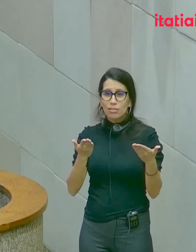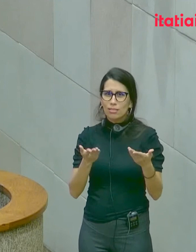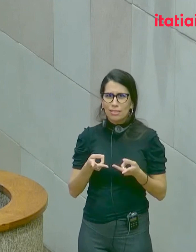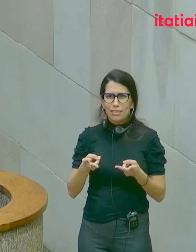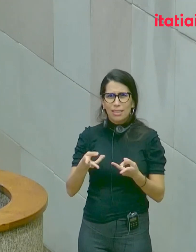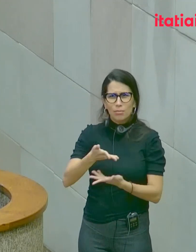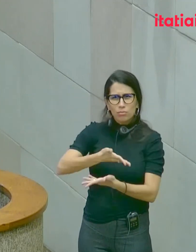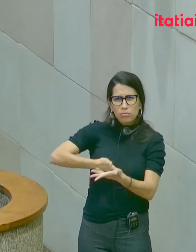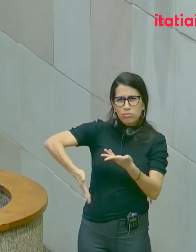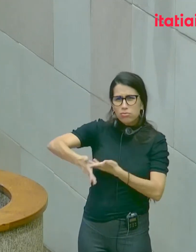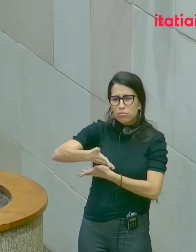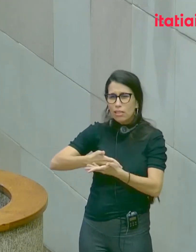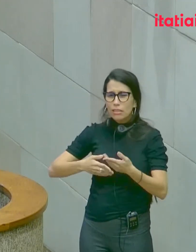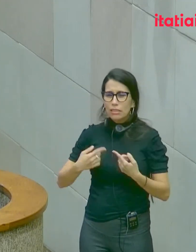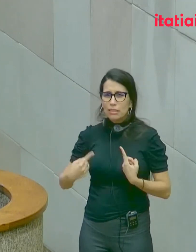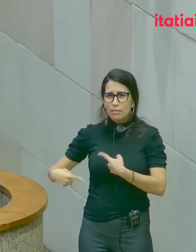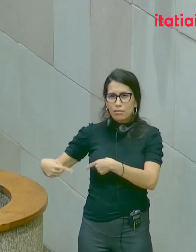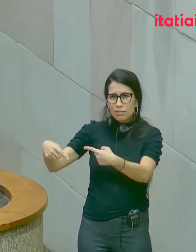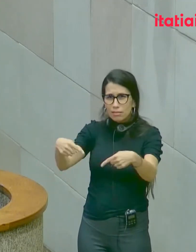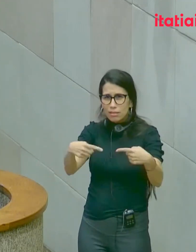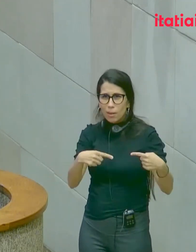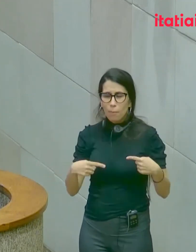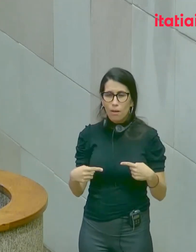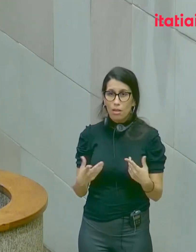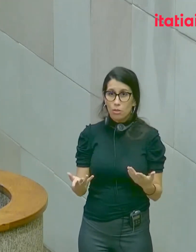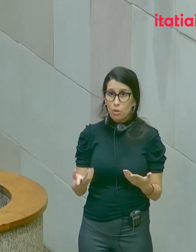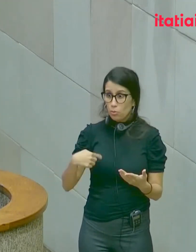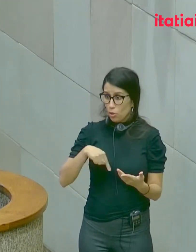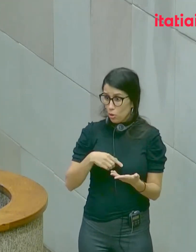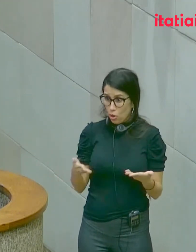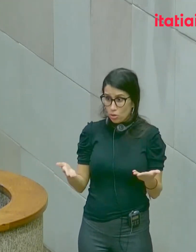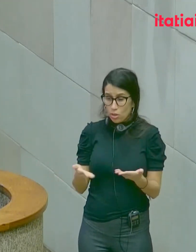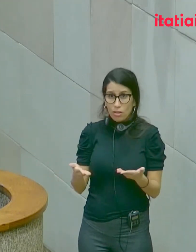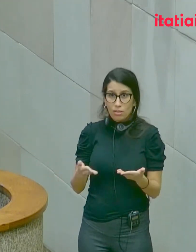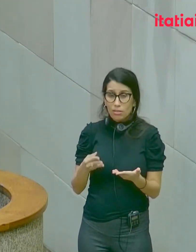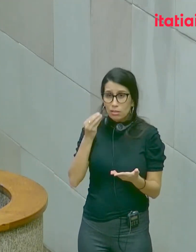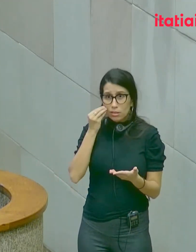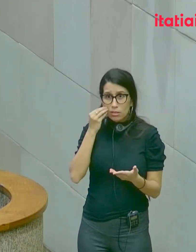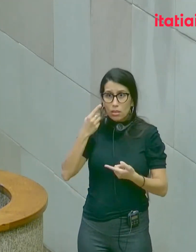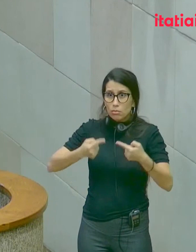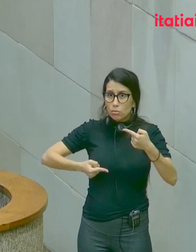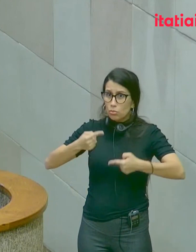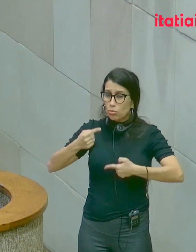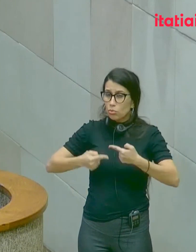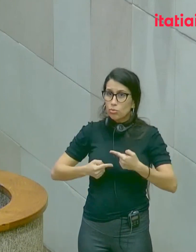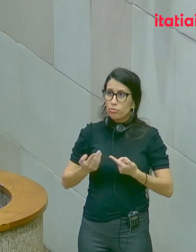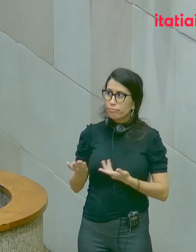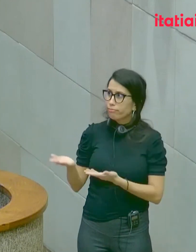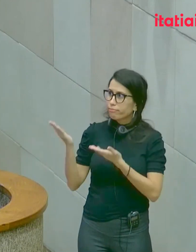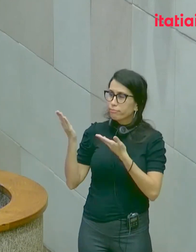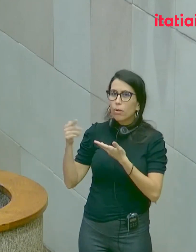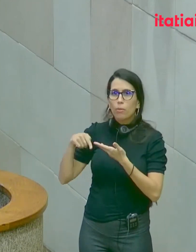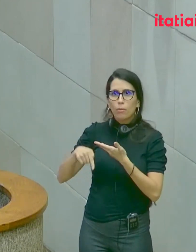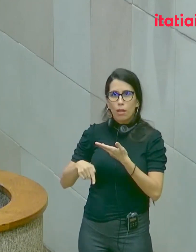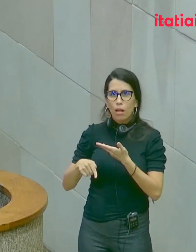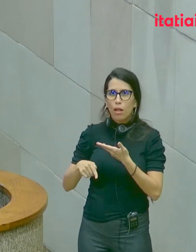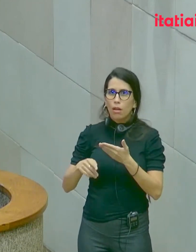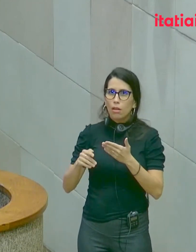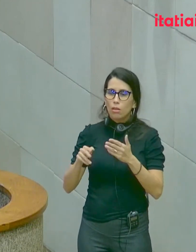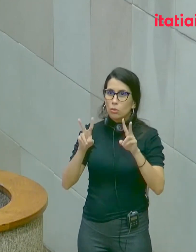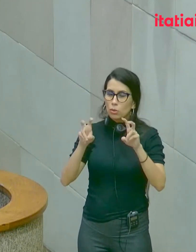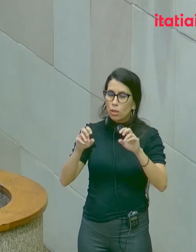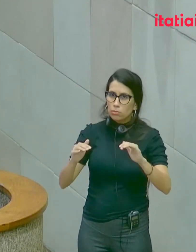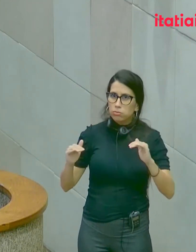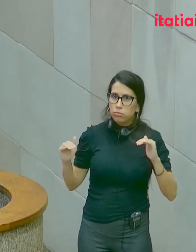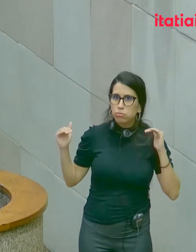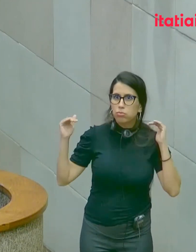porque nós estamos tratando de uma última rácio. Nós estamos tratando de uma instância que